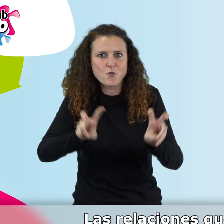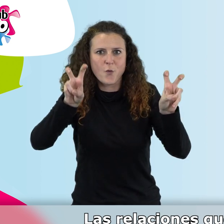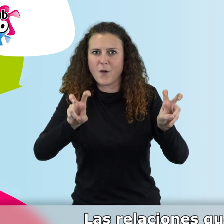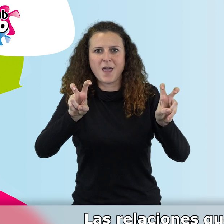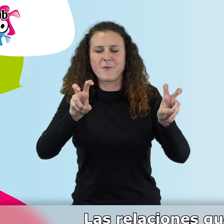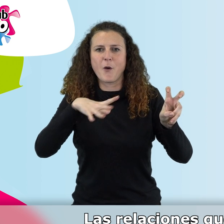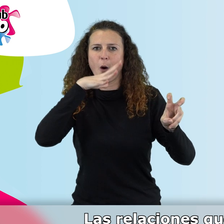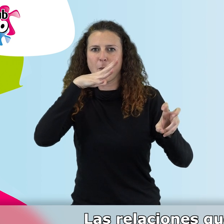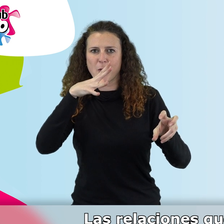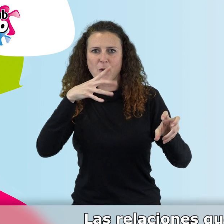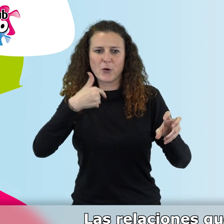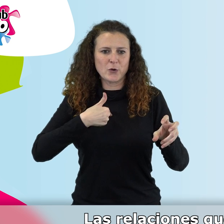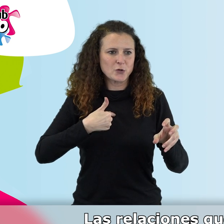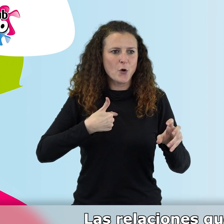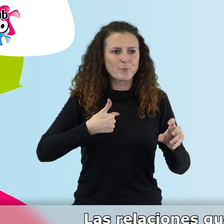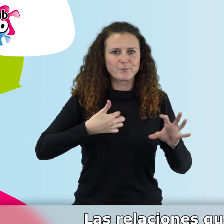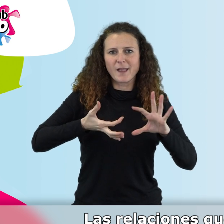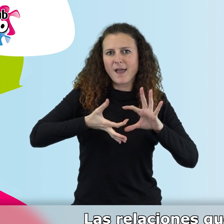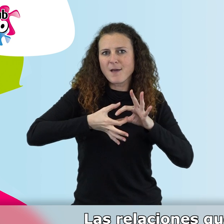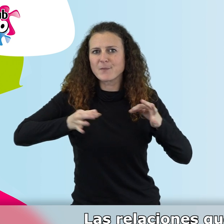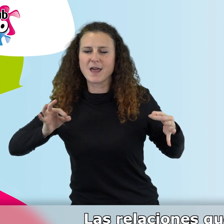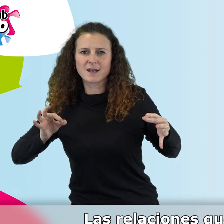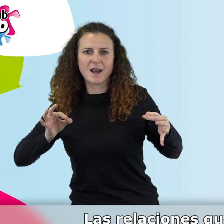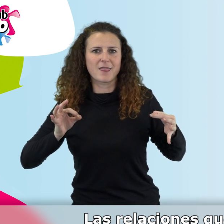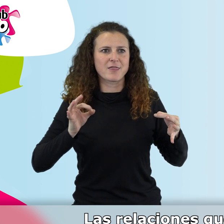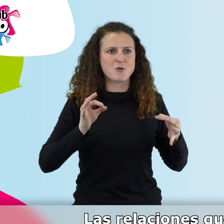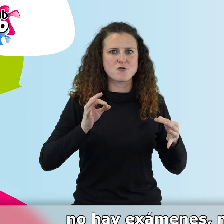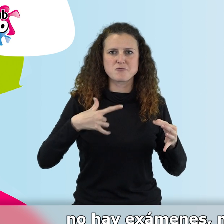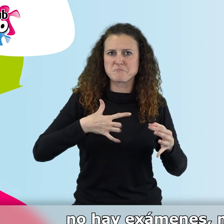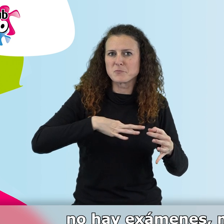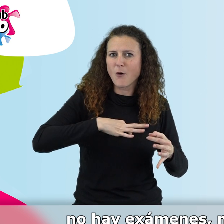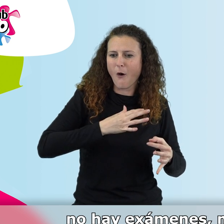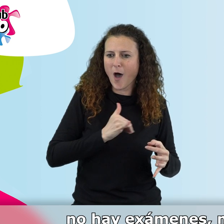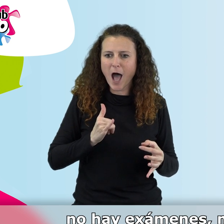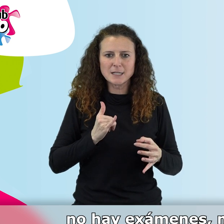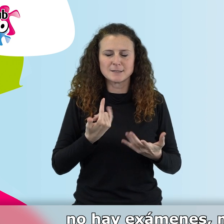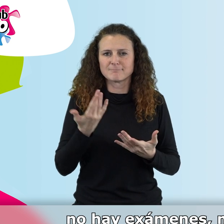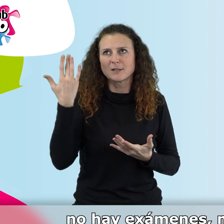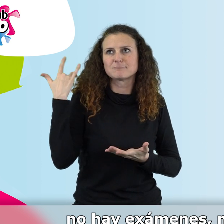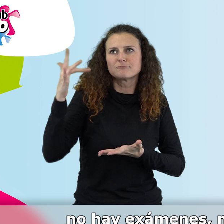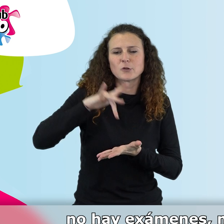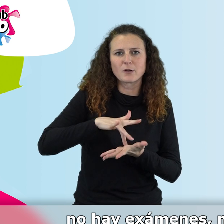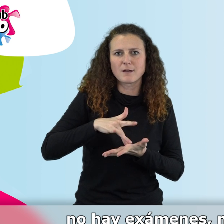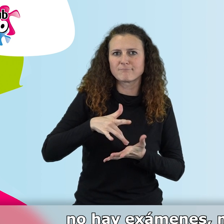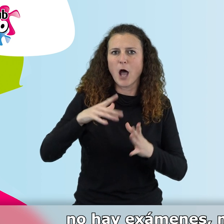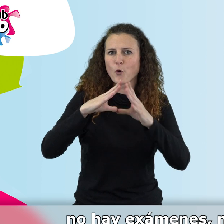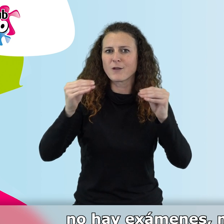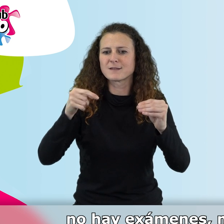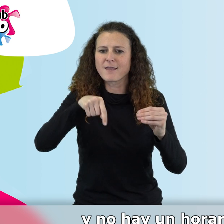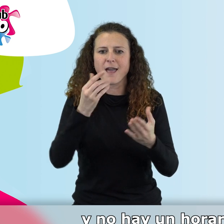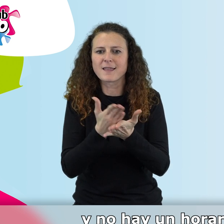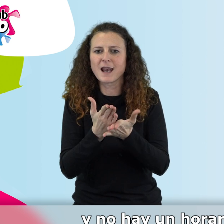relaciones que yo tengo y que he podido con ello, no hay exámenes, no hay notas, no hay